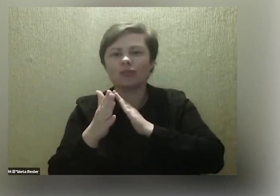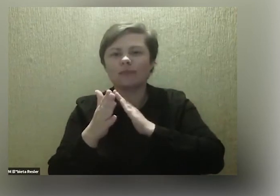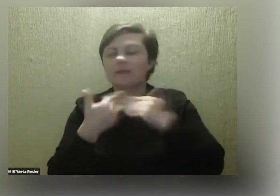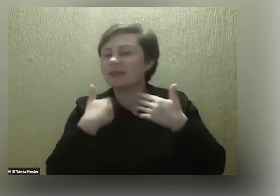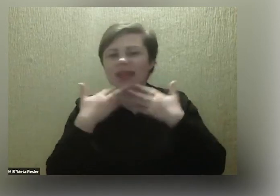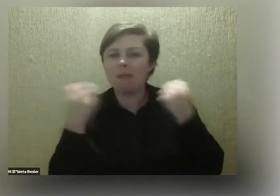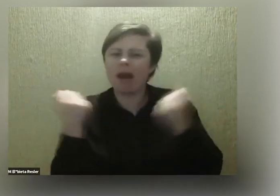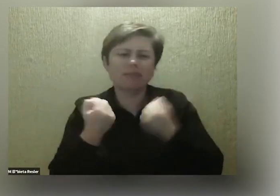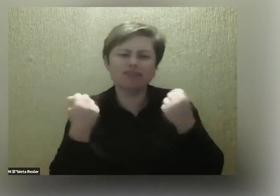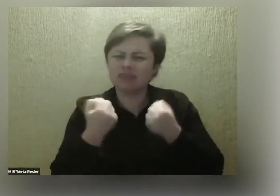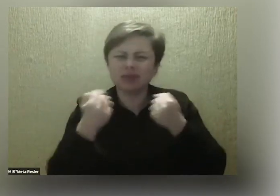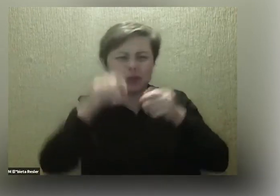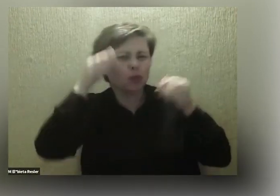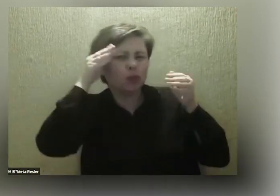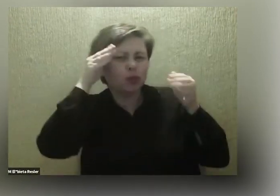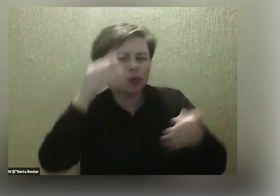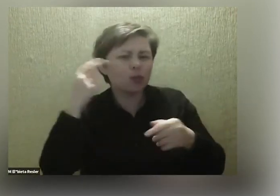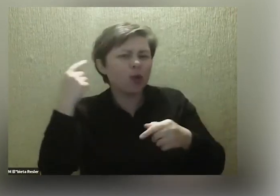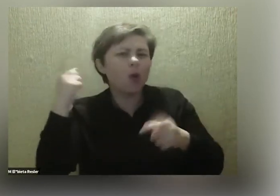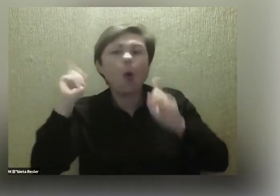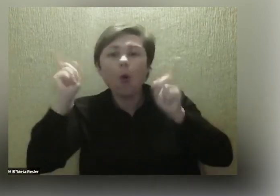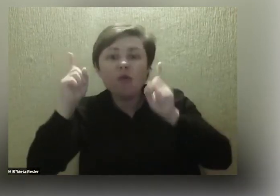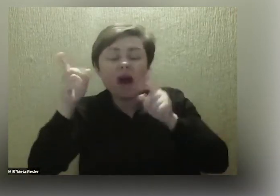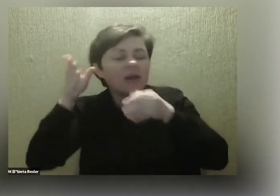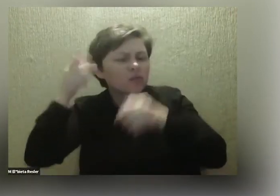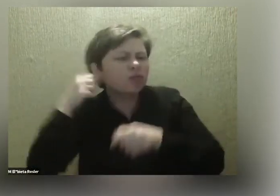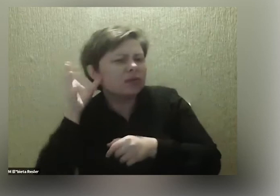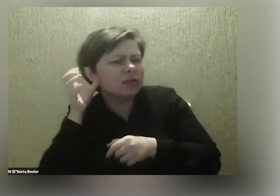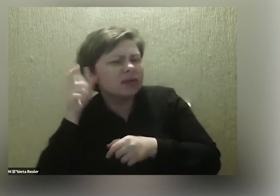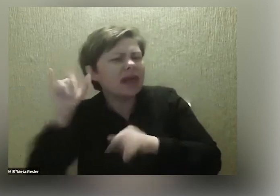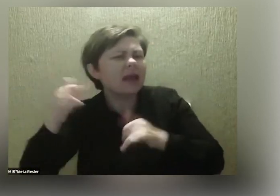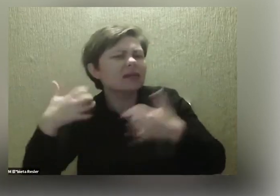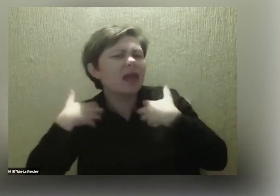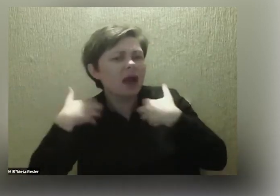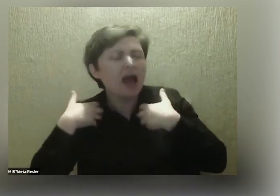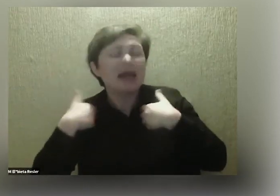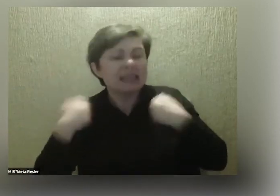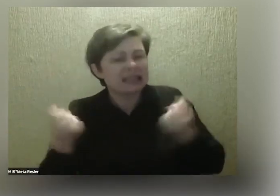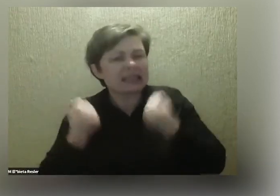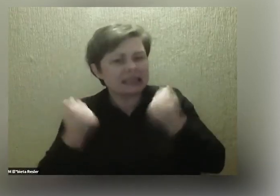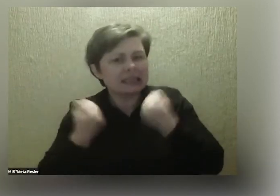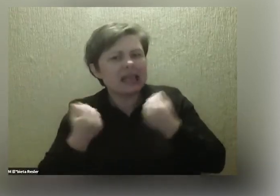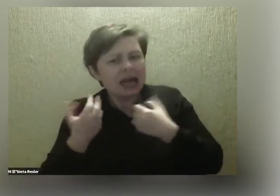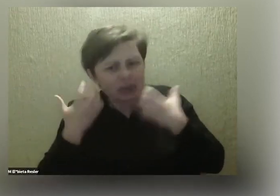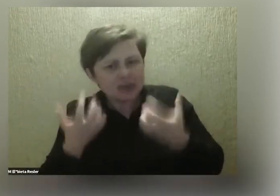nie mam siły, żeby skupić jakąś super uwagę na tym, na jakimś tam live'ie, ale staram się, staram się